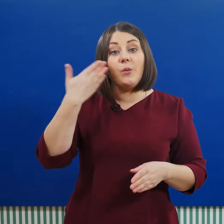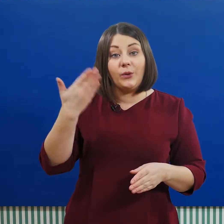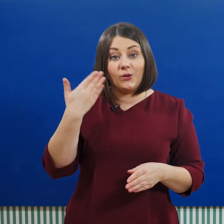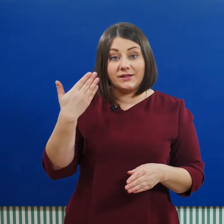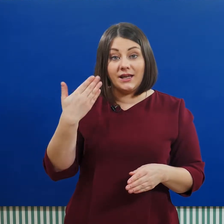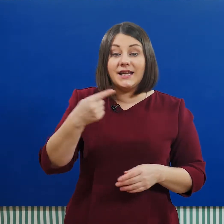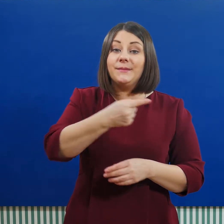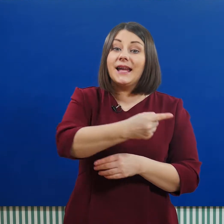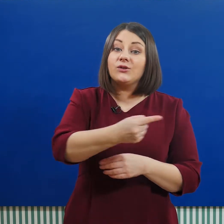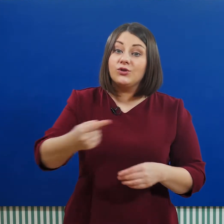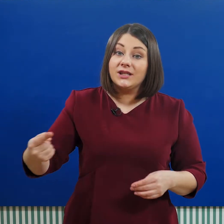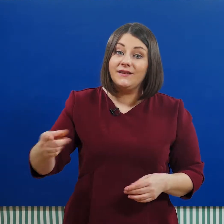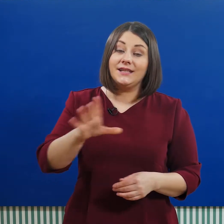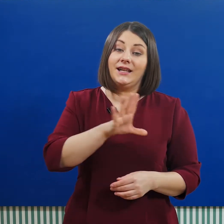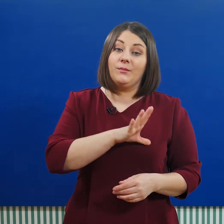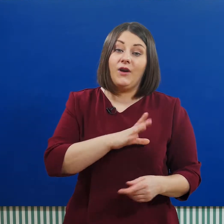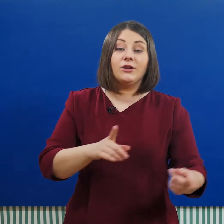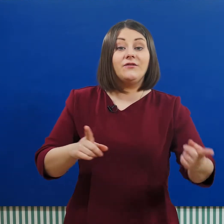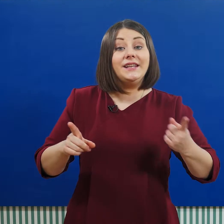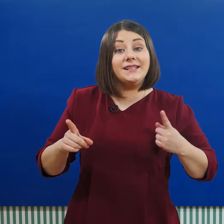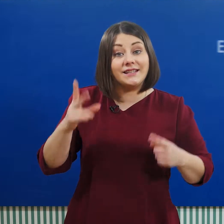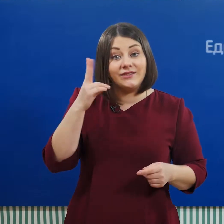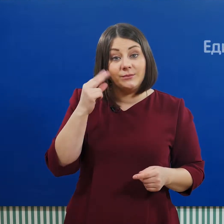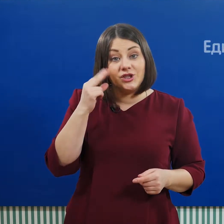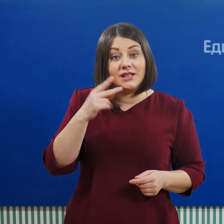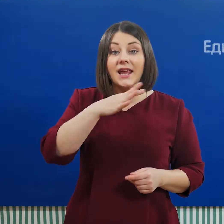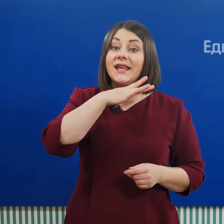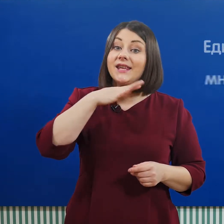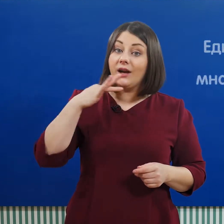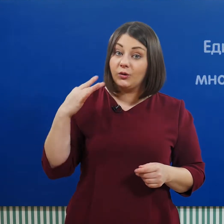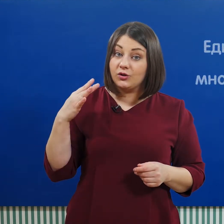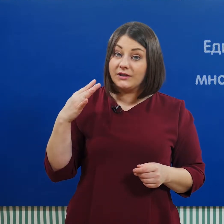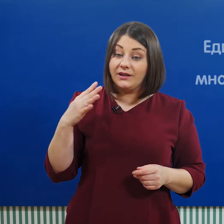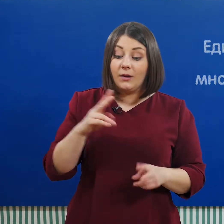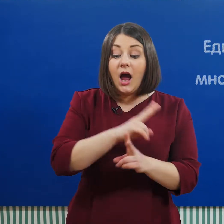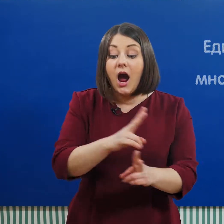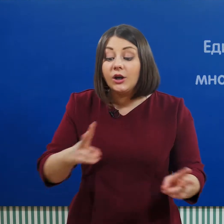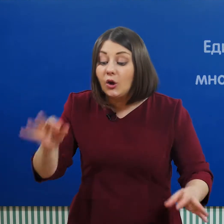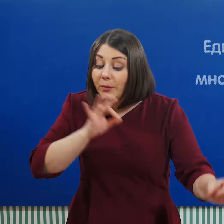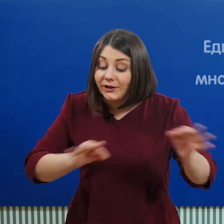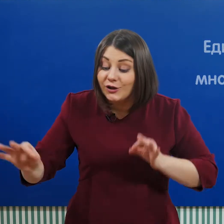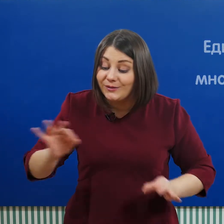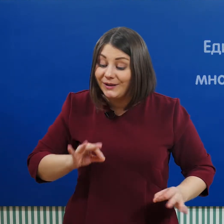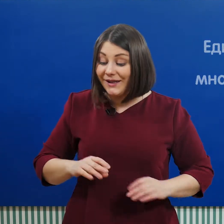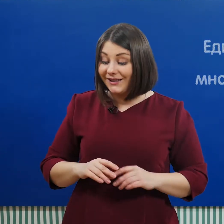просто. Имена существительные бывают в единственном числе и во множественном. Кто предложит примеры?